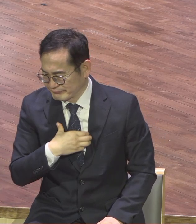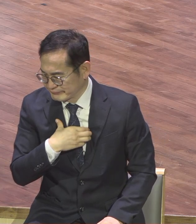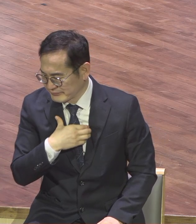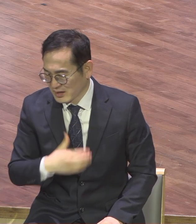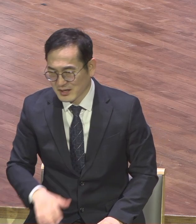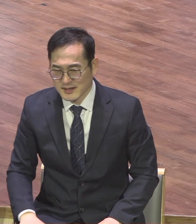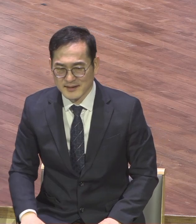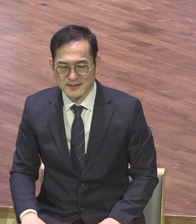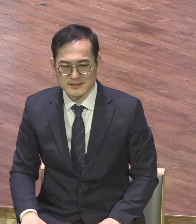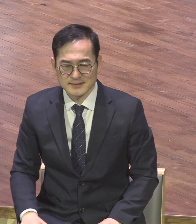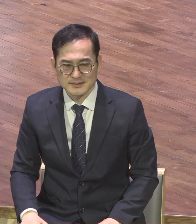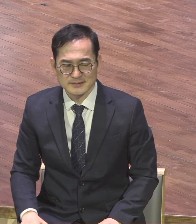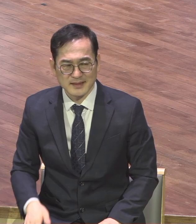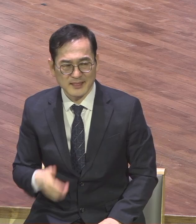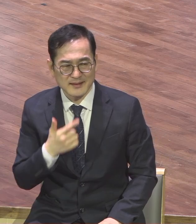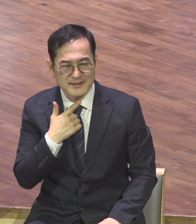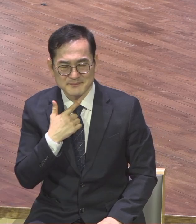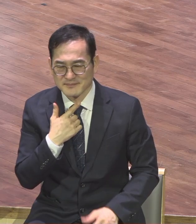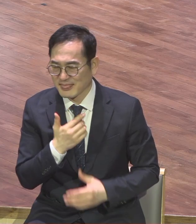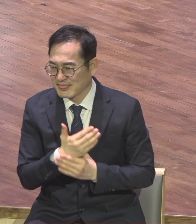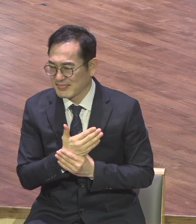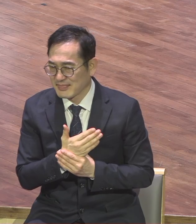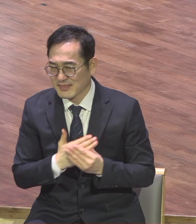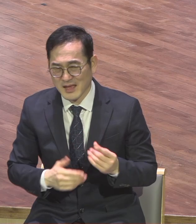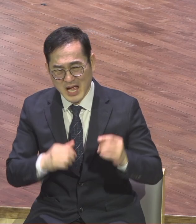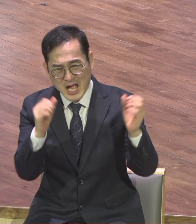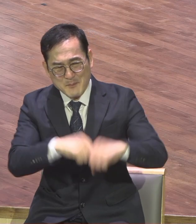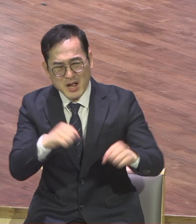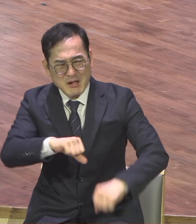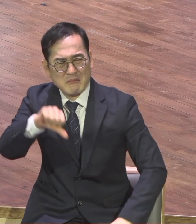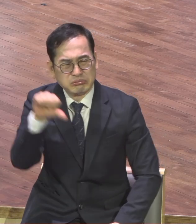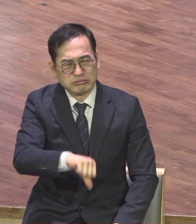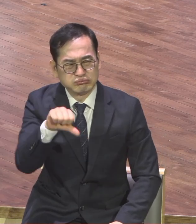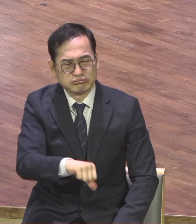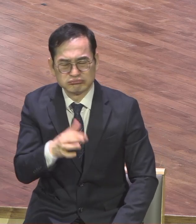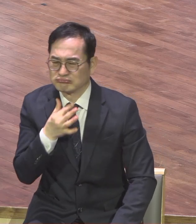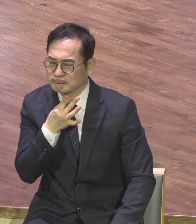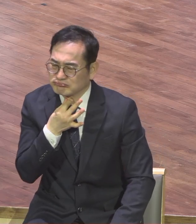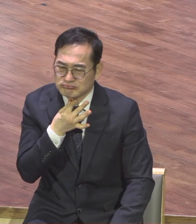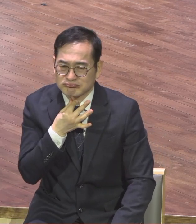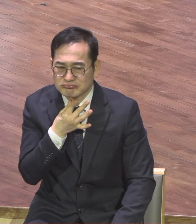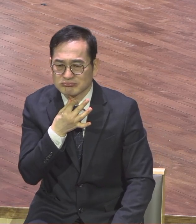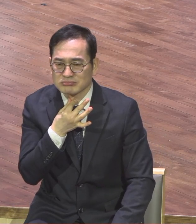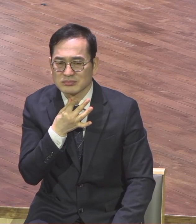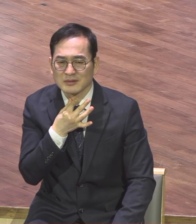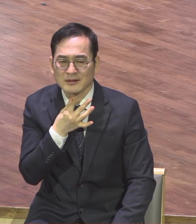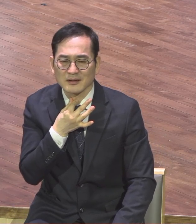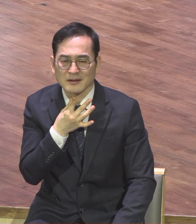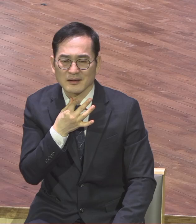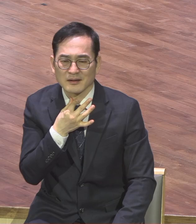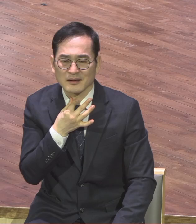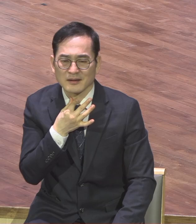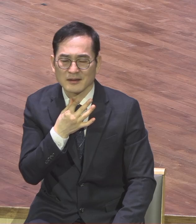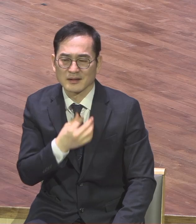망해야 되는데 왜 안 망하지 부정적인 말 사람을 만나면 비판적인 말